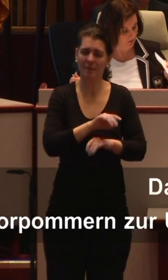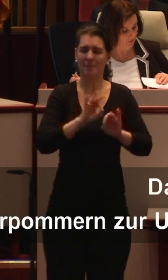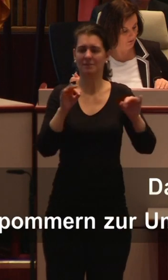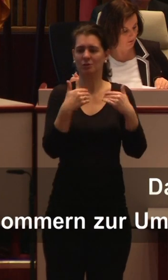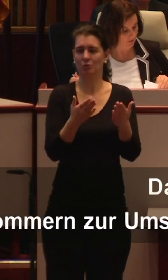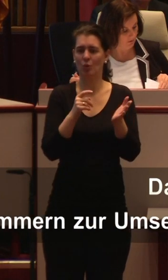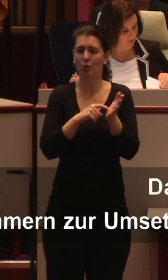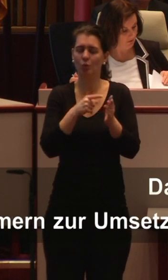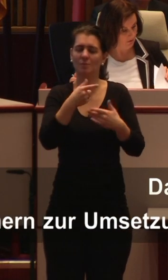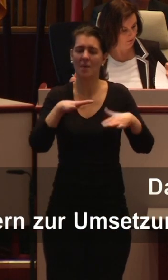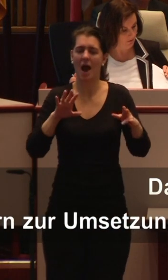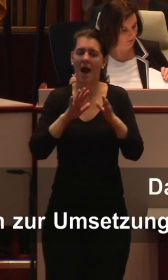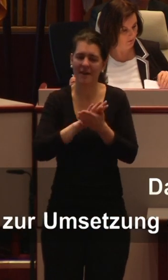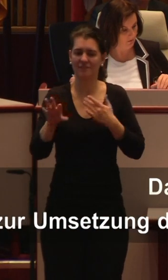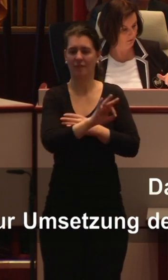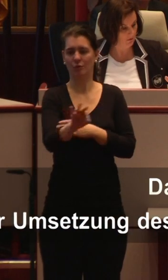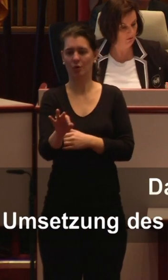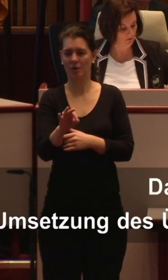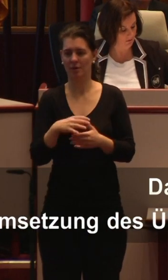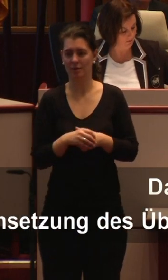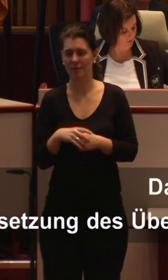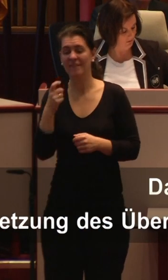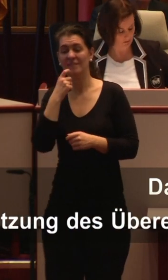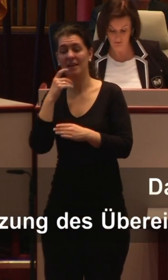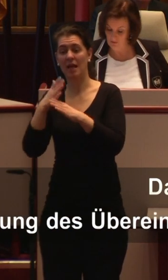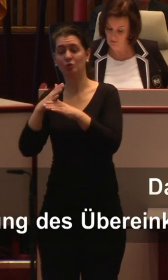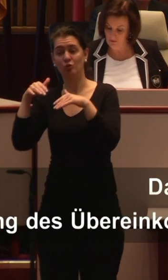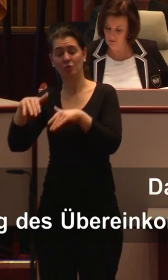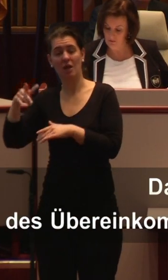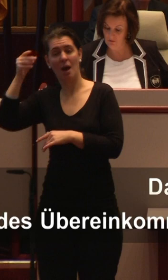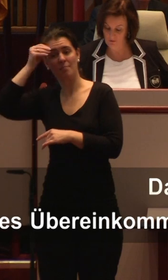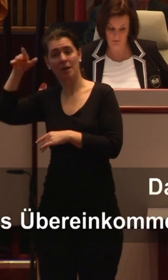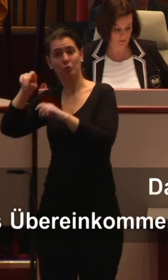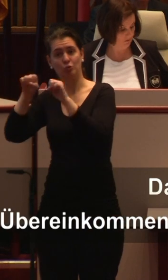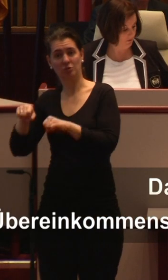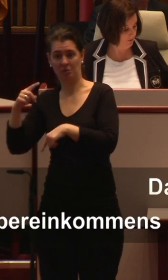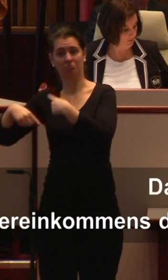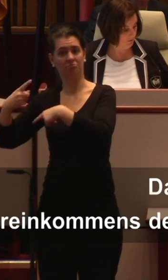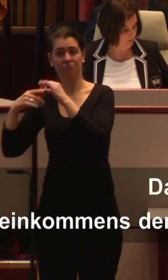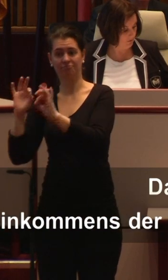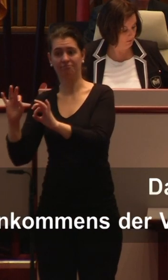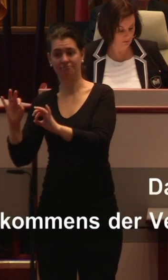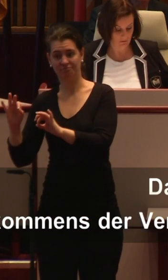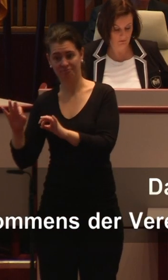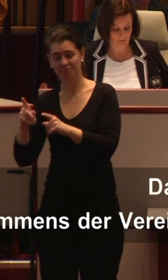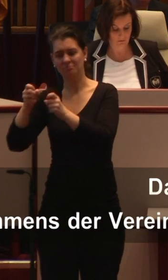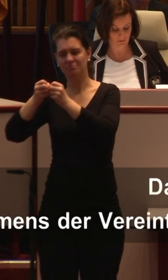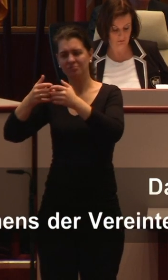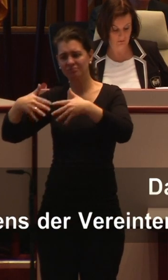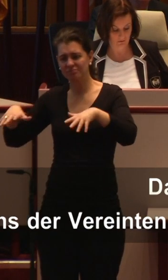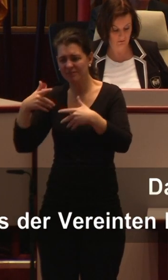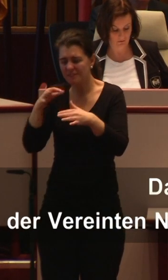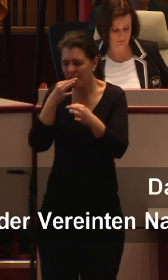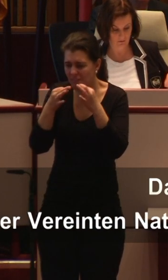lassen. Finnland mit seinem ausgefeilten Bildungssystem verfügt nach wie vor über ein fein verästeltes System von Spezial- bzw. Förderschulen.